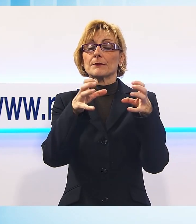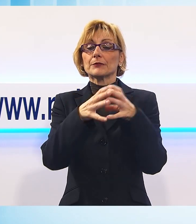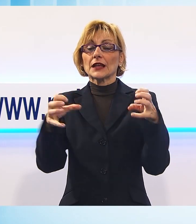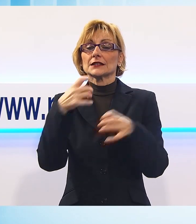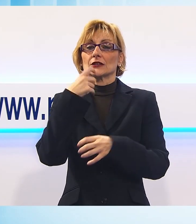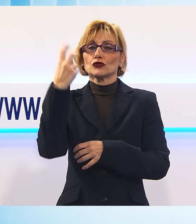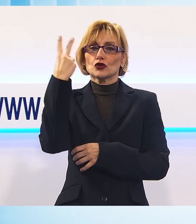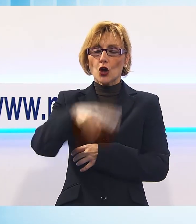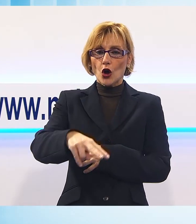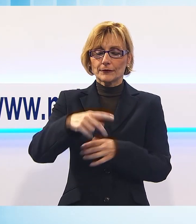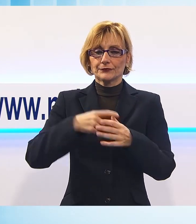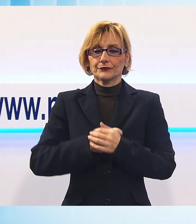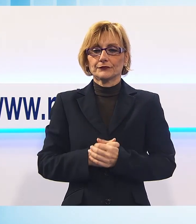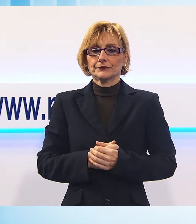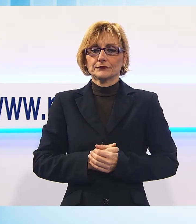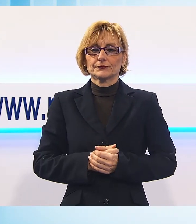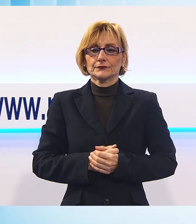tracciato della tangenziale.